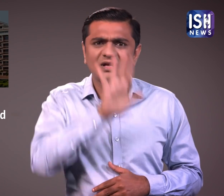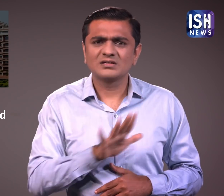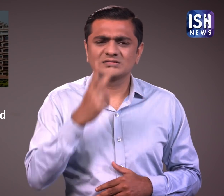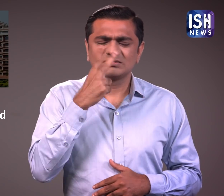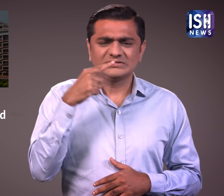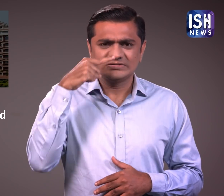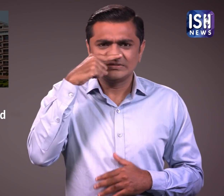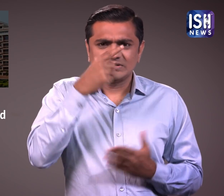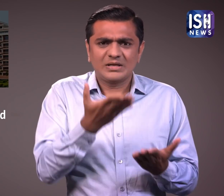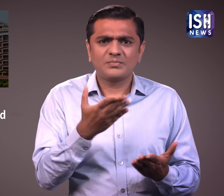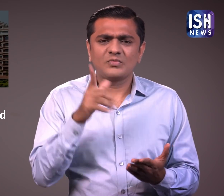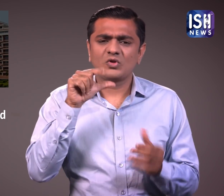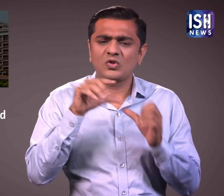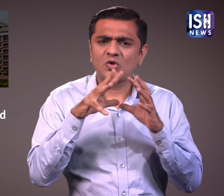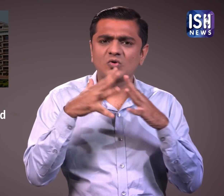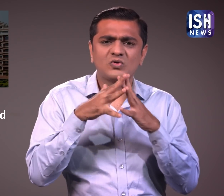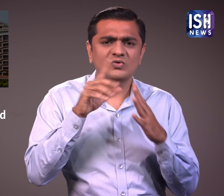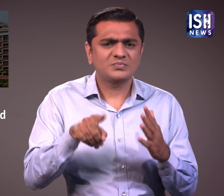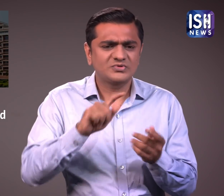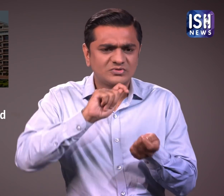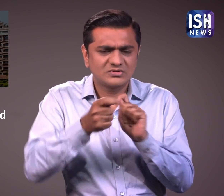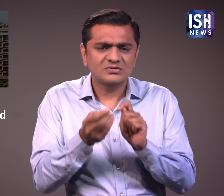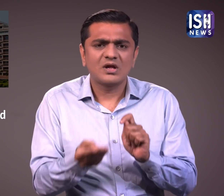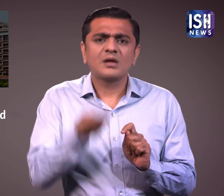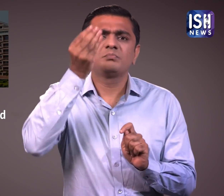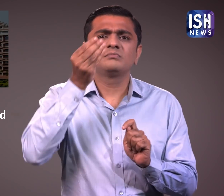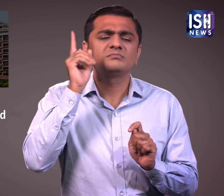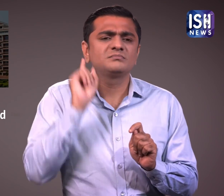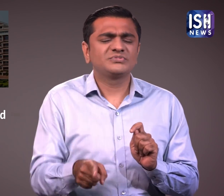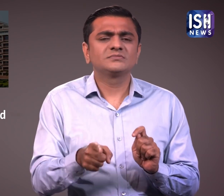यह बहुत ही शर्मनाक है कानून में संशोदन की जरूरत है